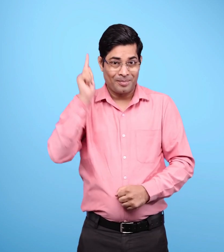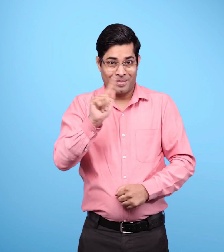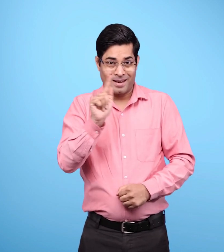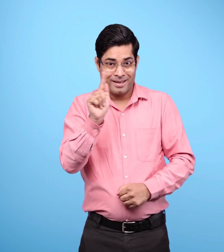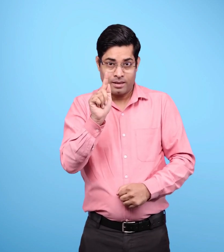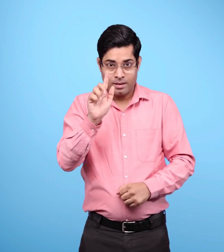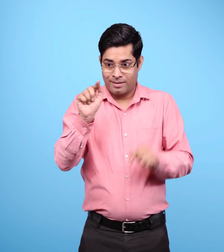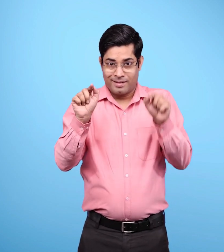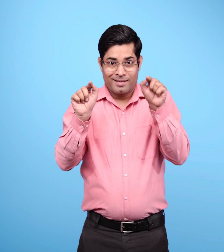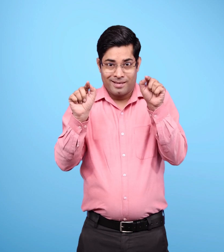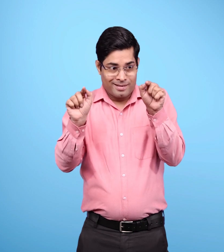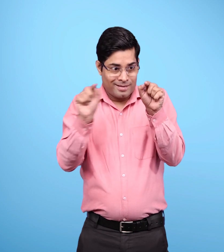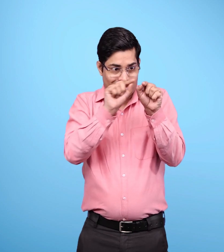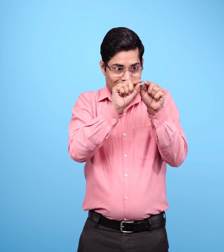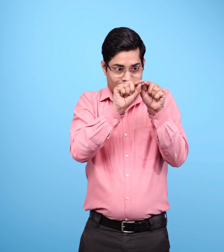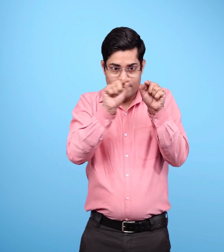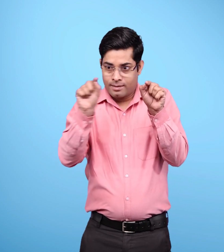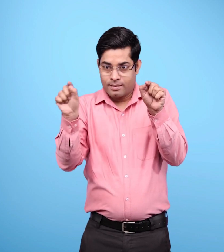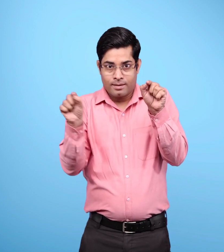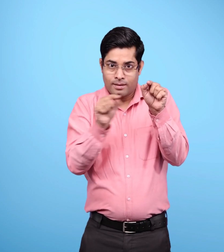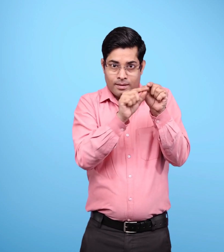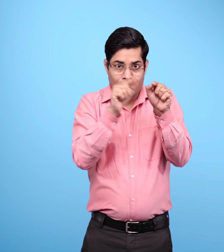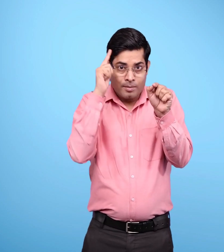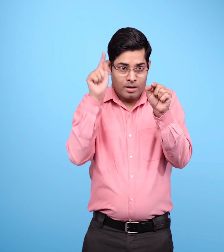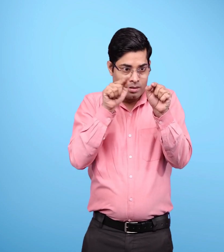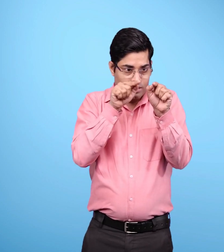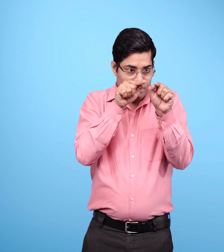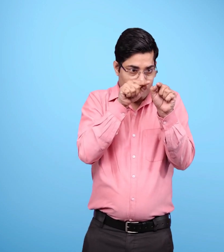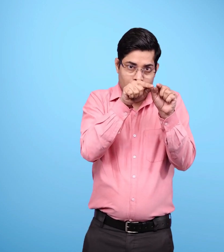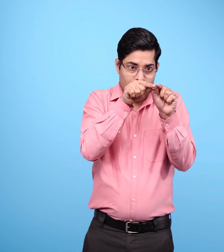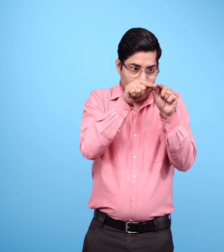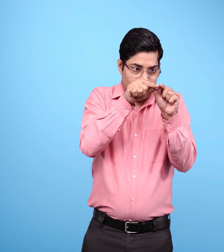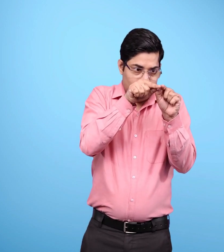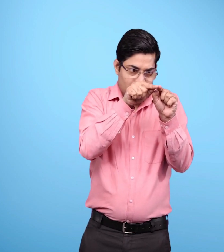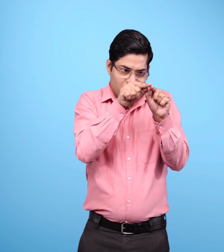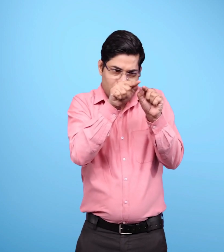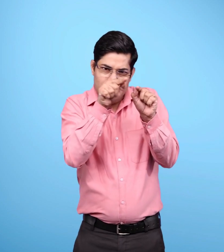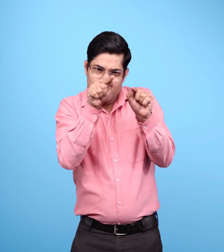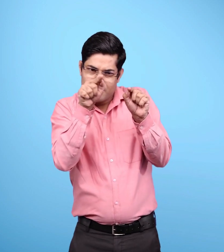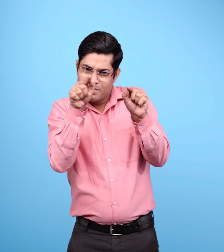अब पैंसिल से धागे को कस कर तानते हुए, पैंसिल को धागे के साथ घुमाते जाईए.